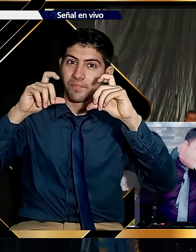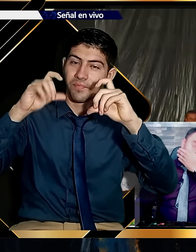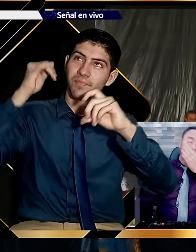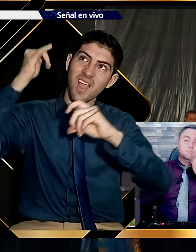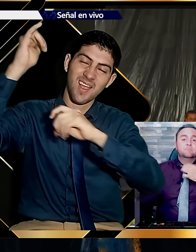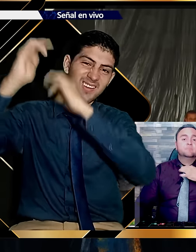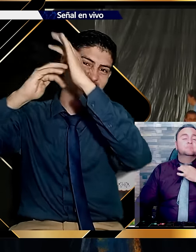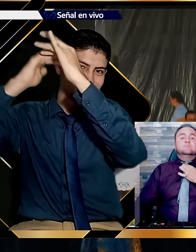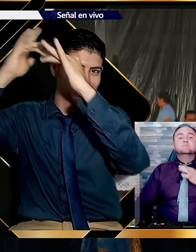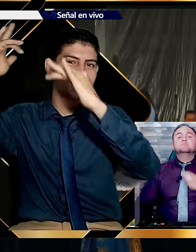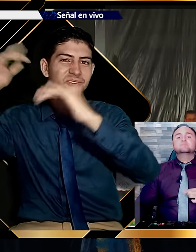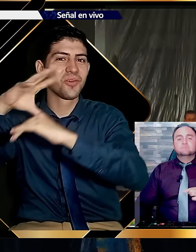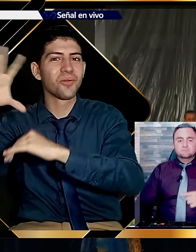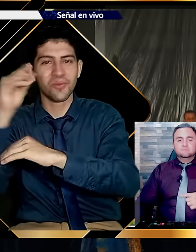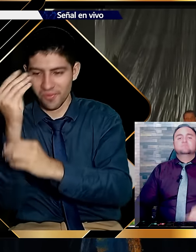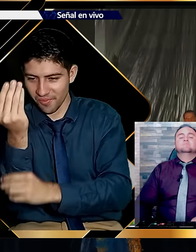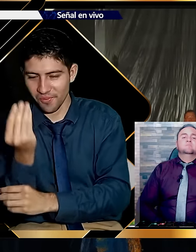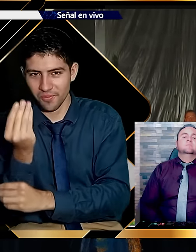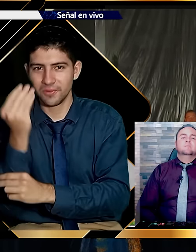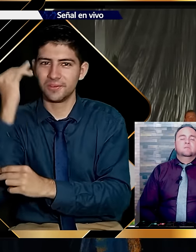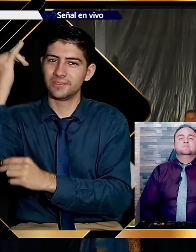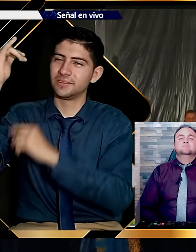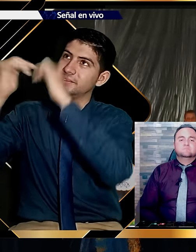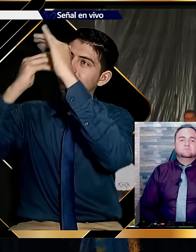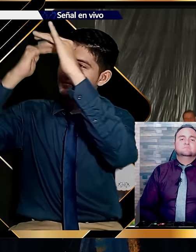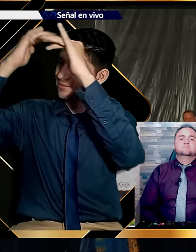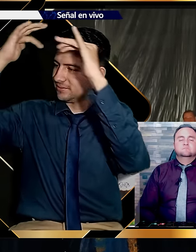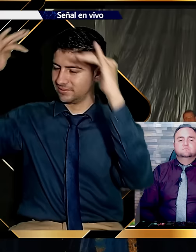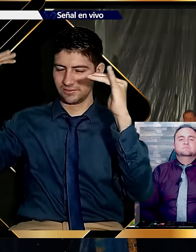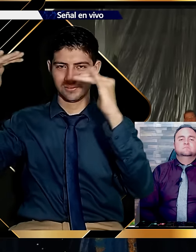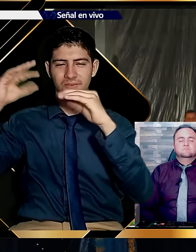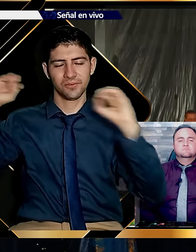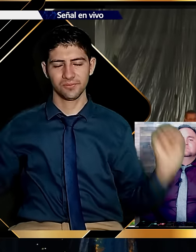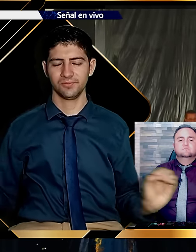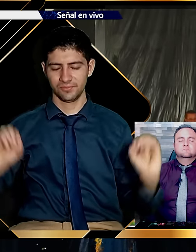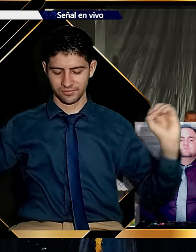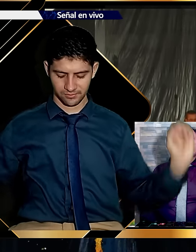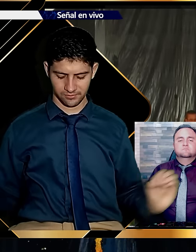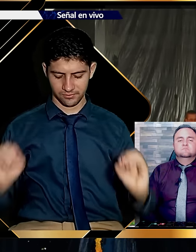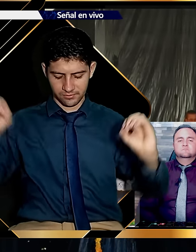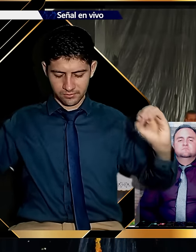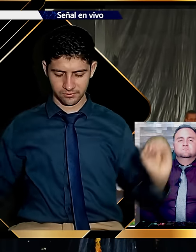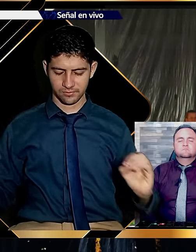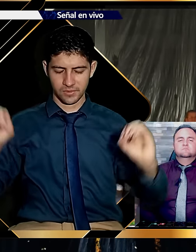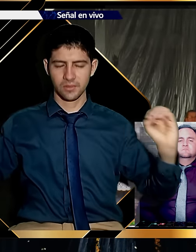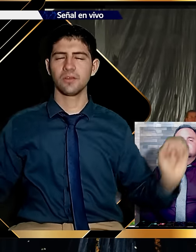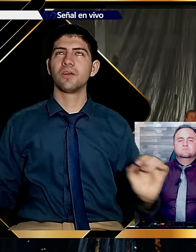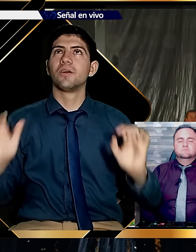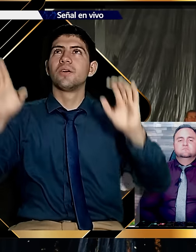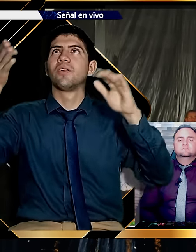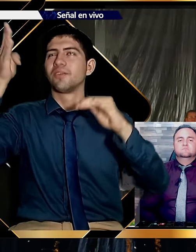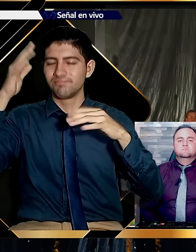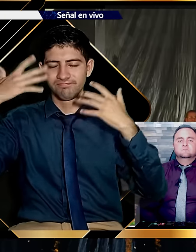Nos van a tomar la foto. Se lo digo que sí. De verdad nos van a tomar la foto. A todos